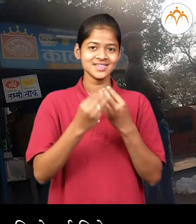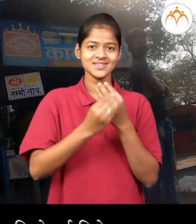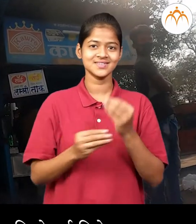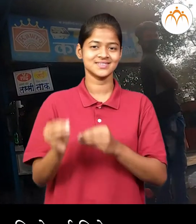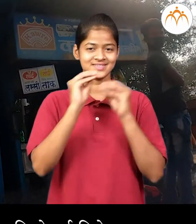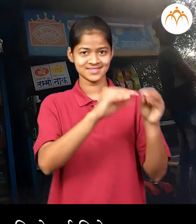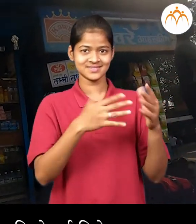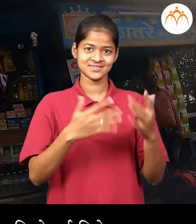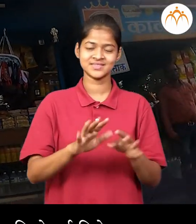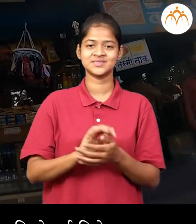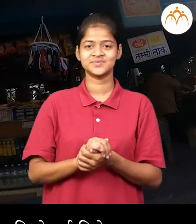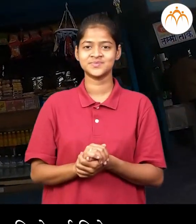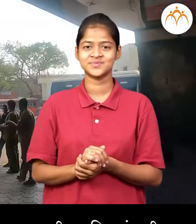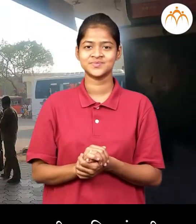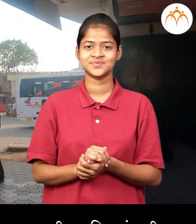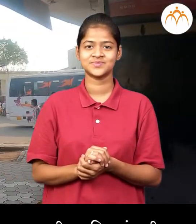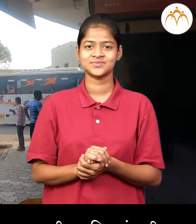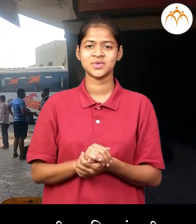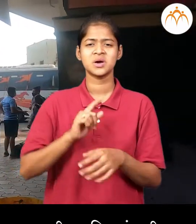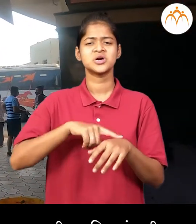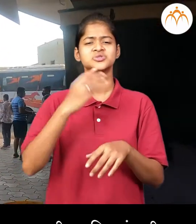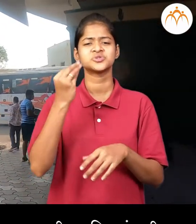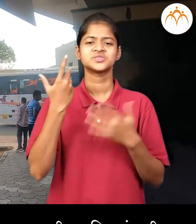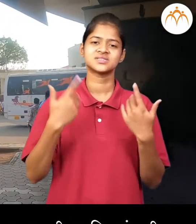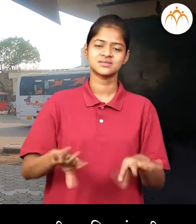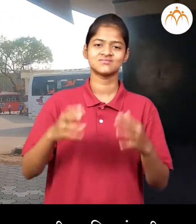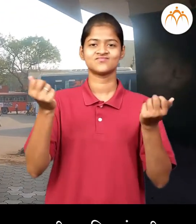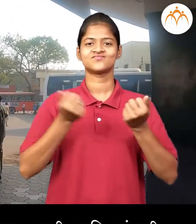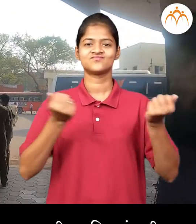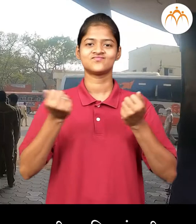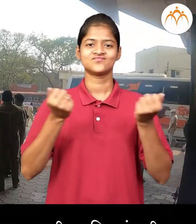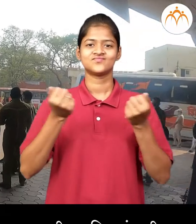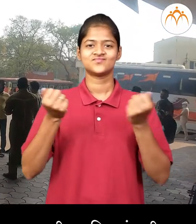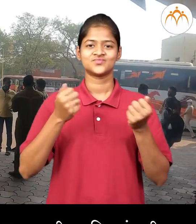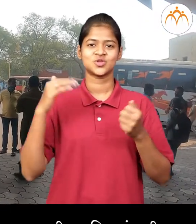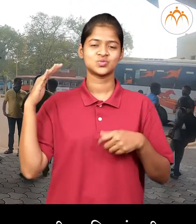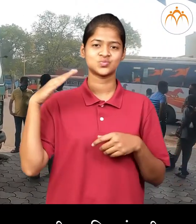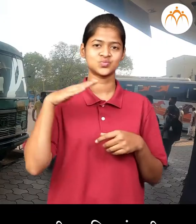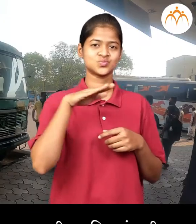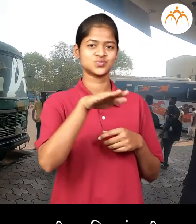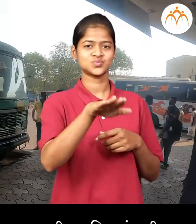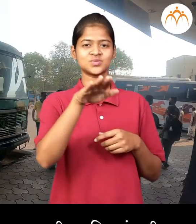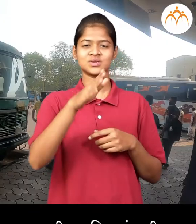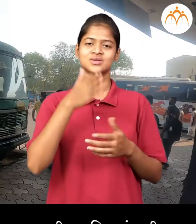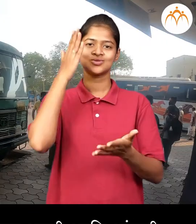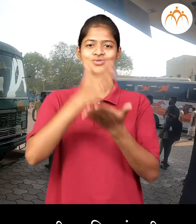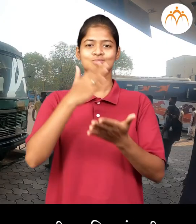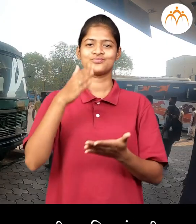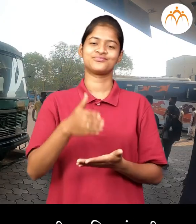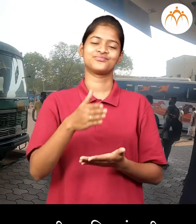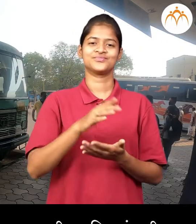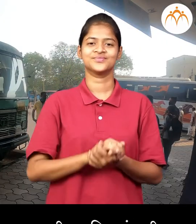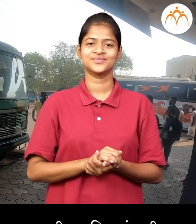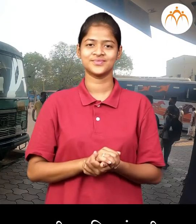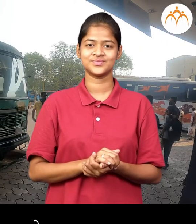वेफर्स दिले थोड़ा विडानी सुमेद ची बस ही भलाटा वर अली आणी थामली